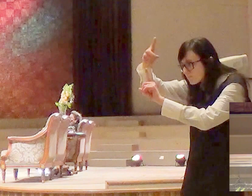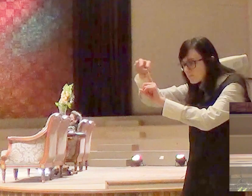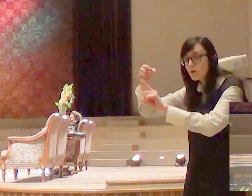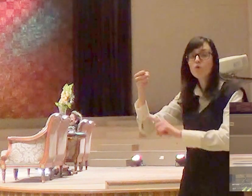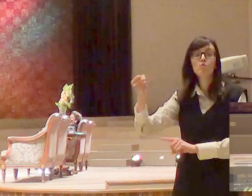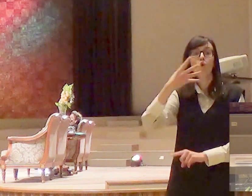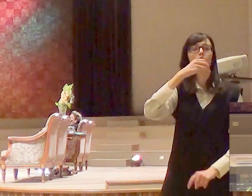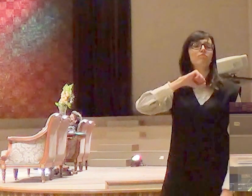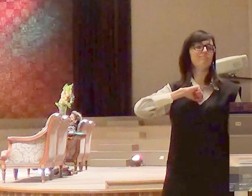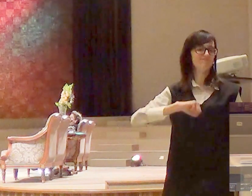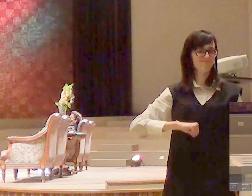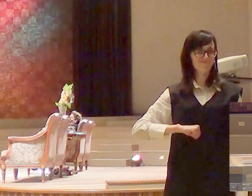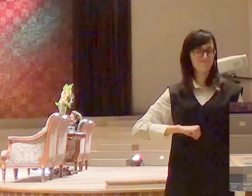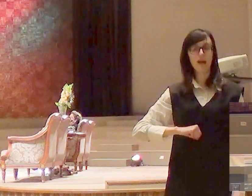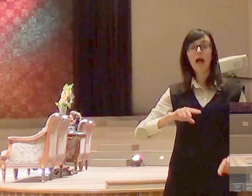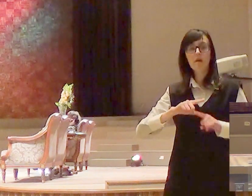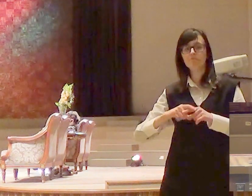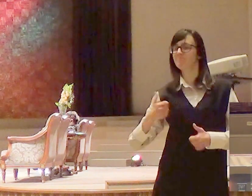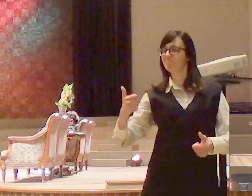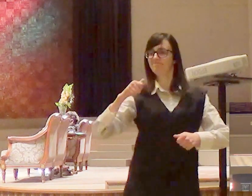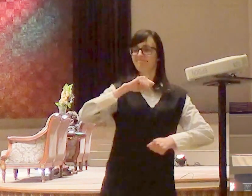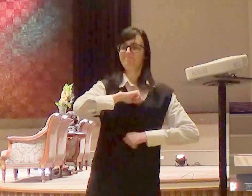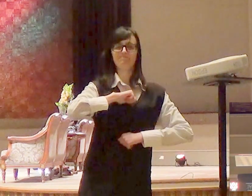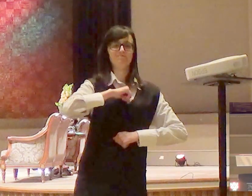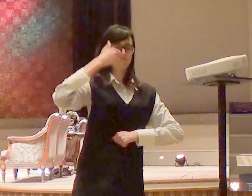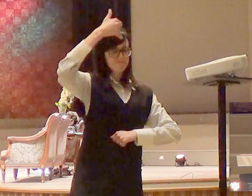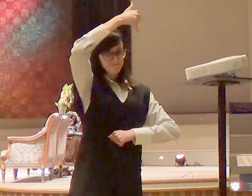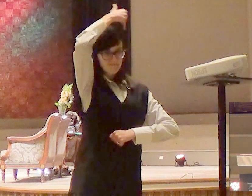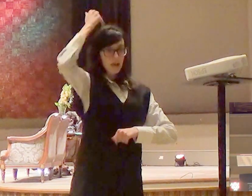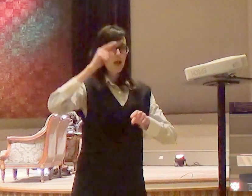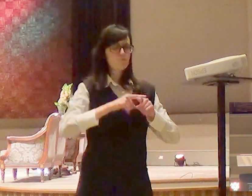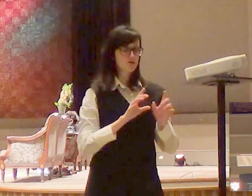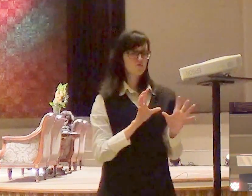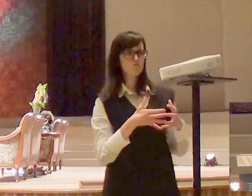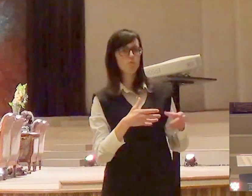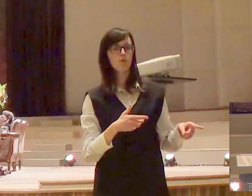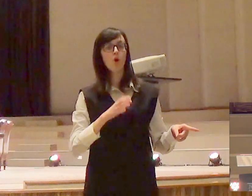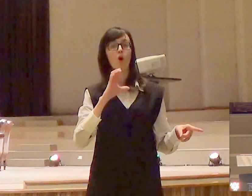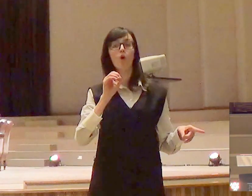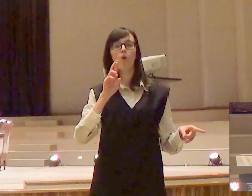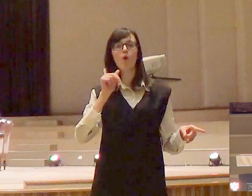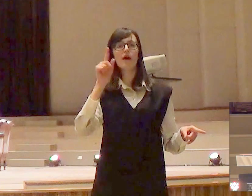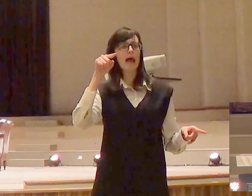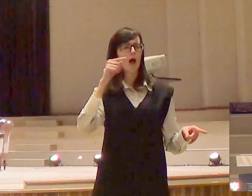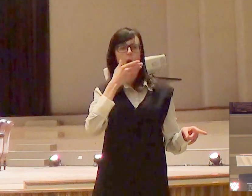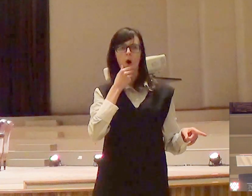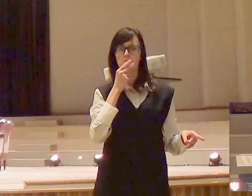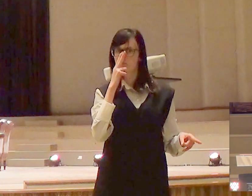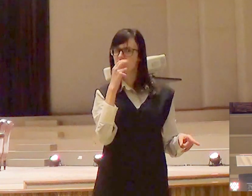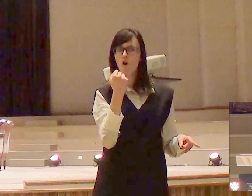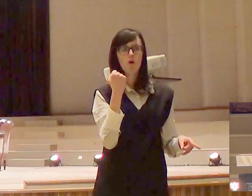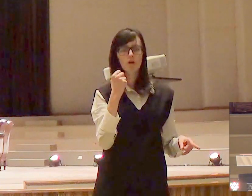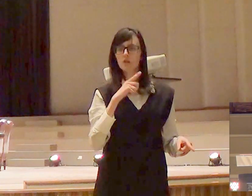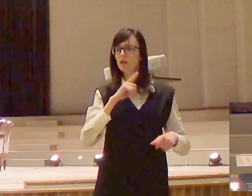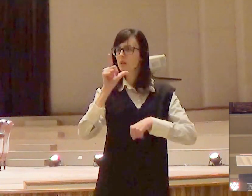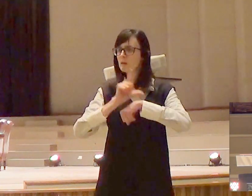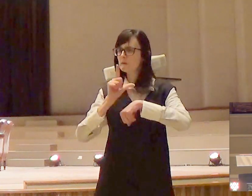criou um dessabor na tribo de Levia, havia um líder muito forte, chamado Corá, em alguns lugares da Bíblia aparece